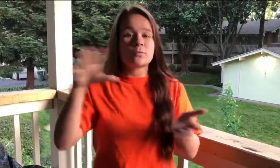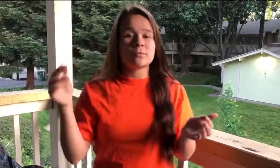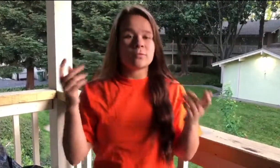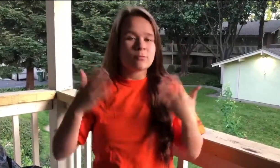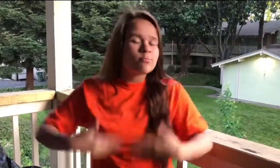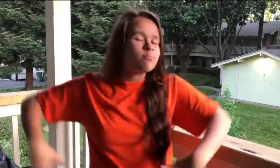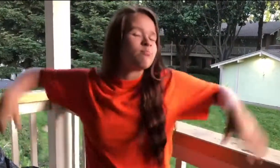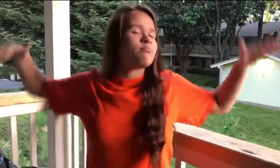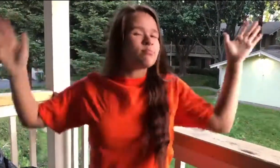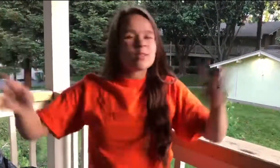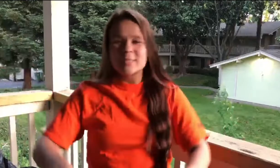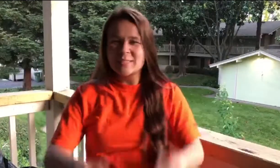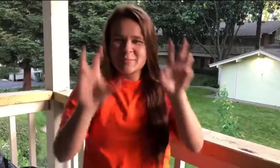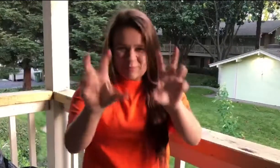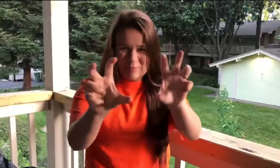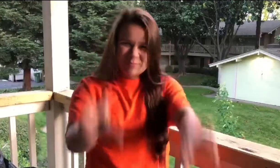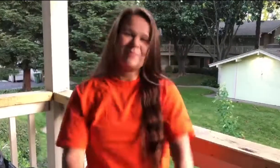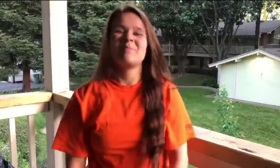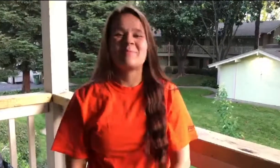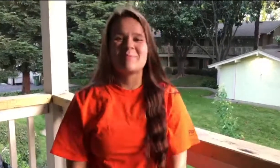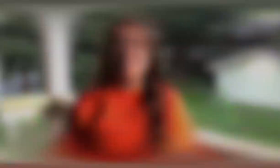los alumnos pueden tener éxito y volar.